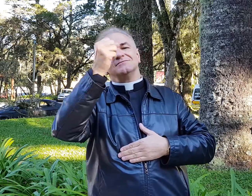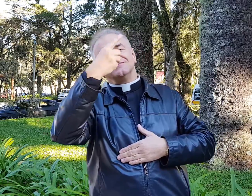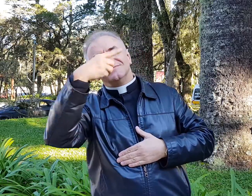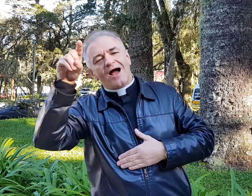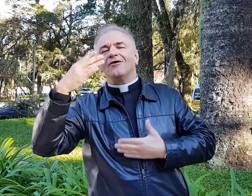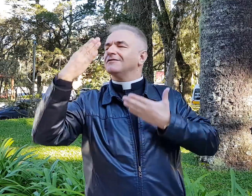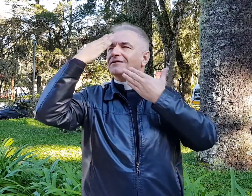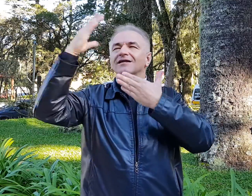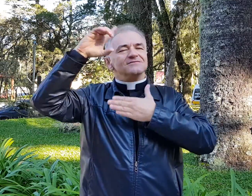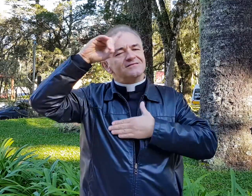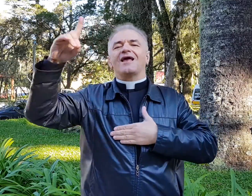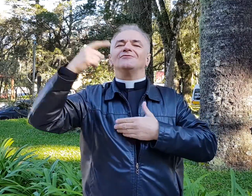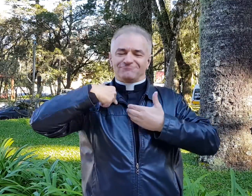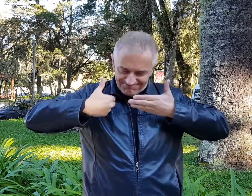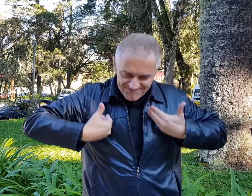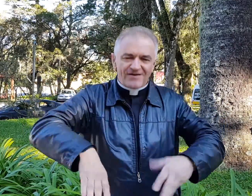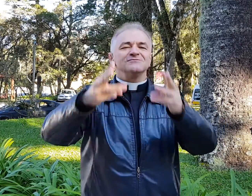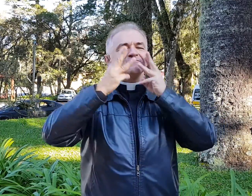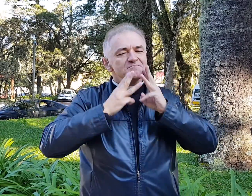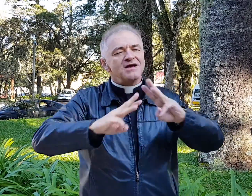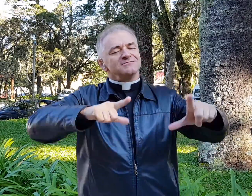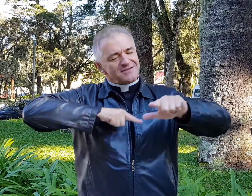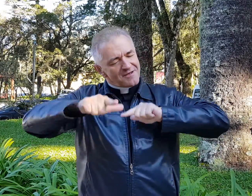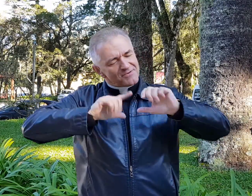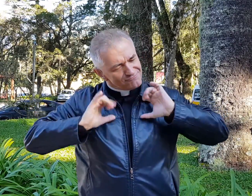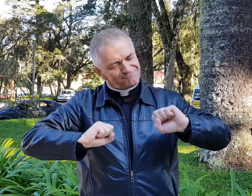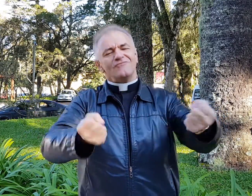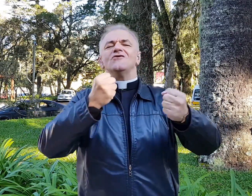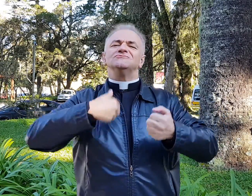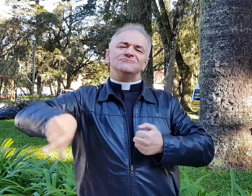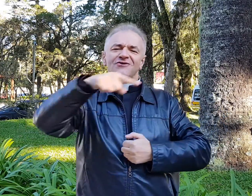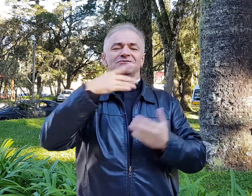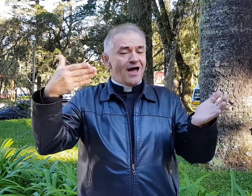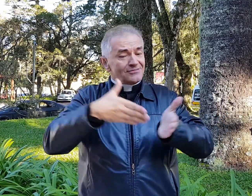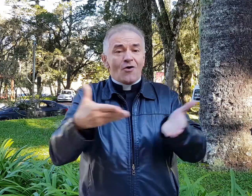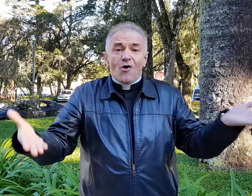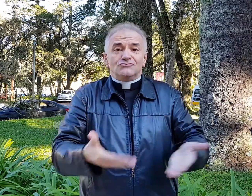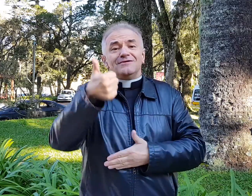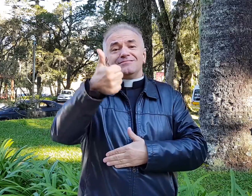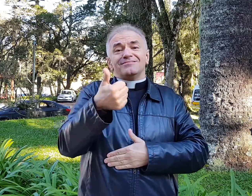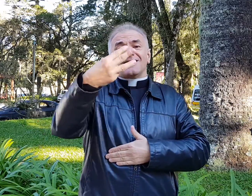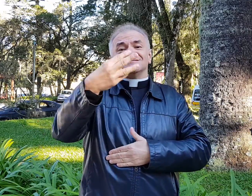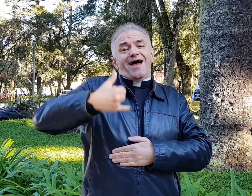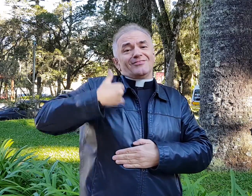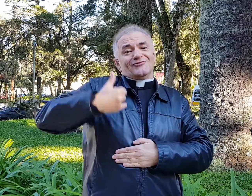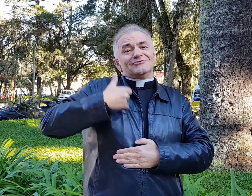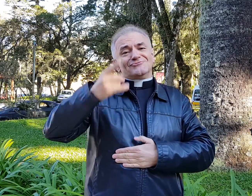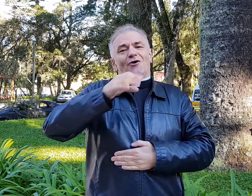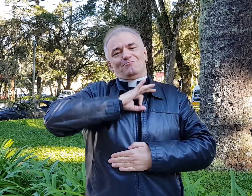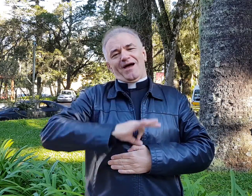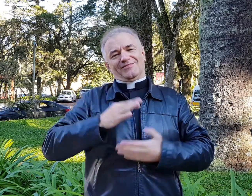vocação e eu agradeço a Deus muito por essa missão, por esse trabalho. E até hoje, já são 13 anos que eu sou padre.